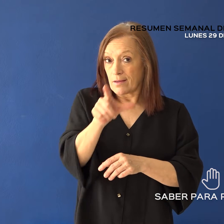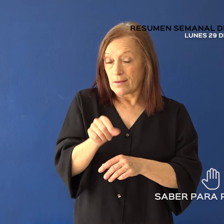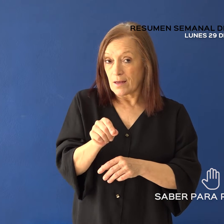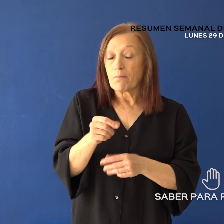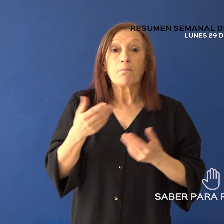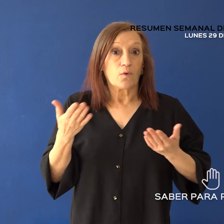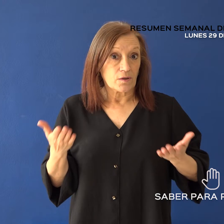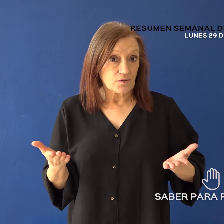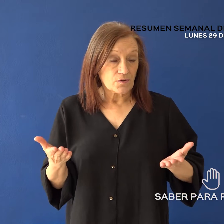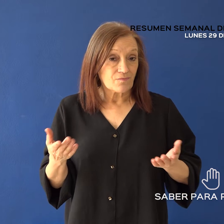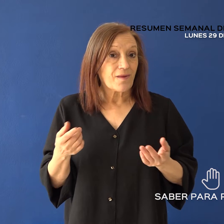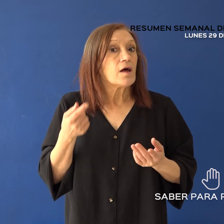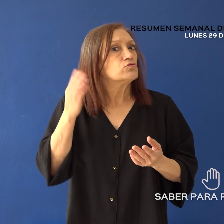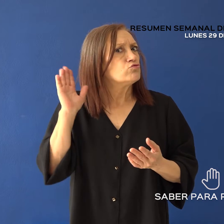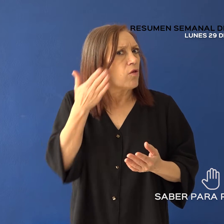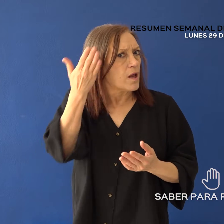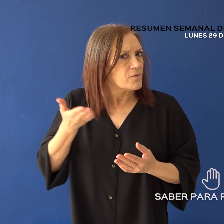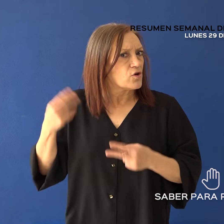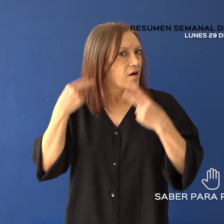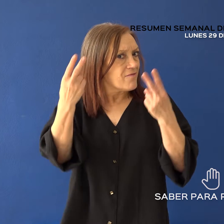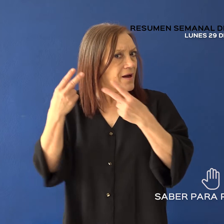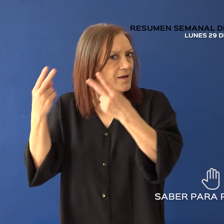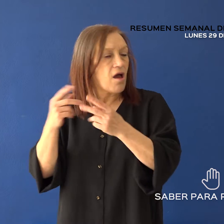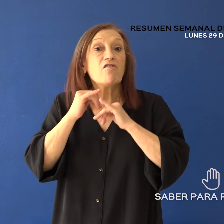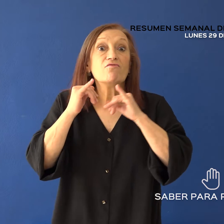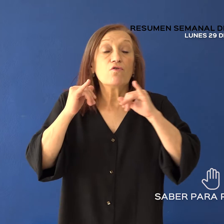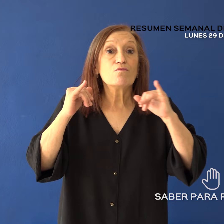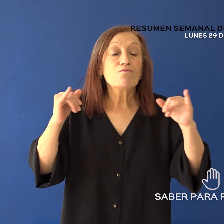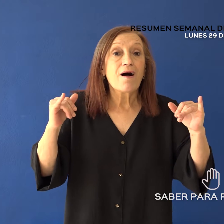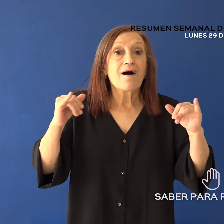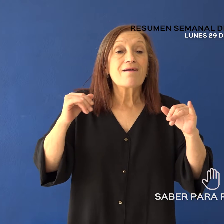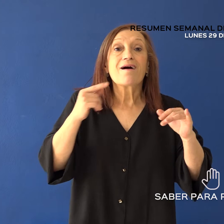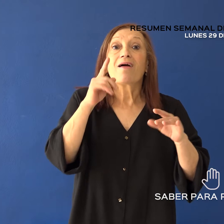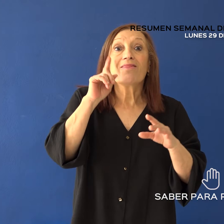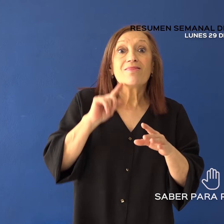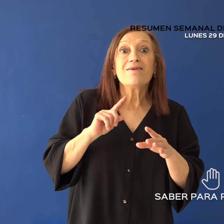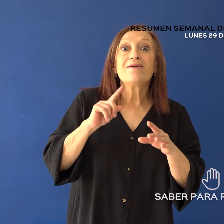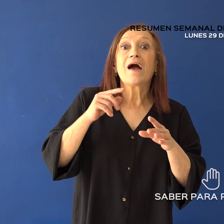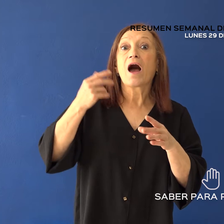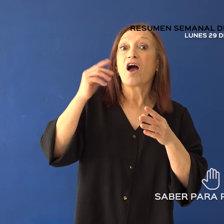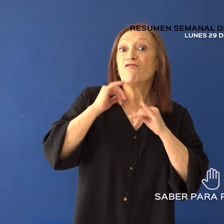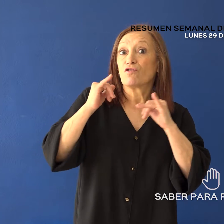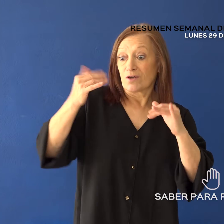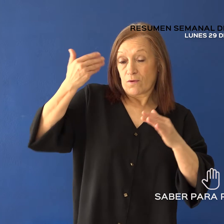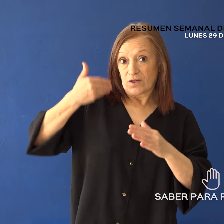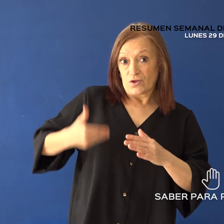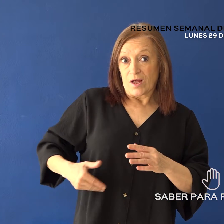ello, quienes viajen deben informar el traslado con sus fechas y datos de las afiliadas y los